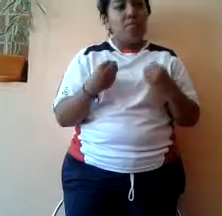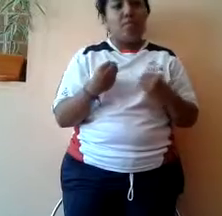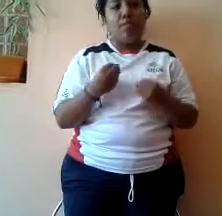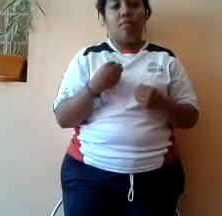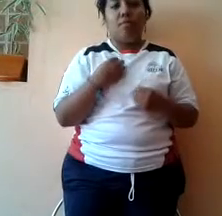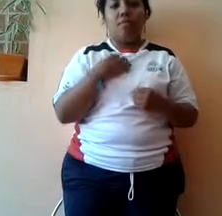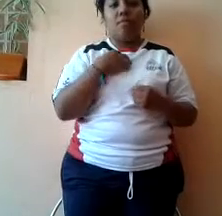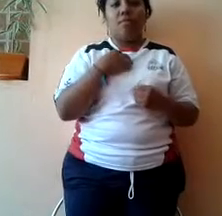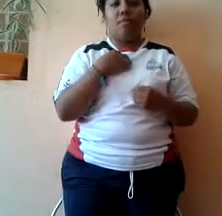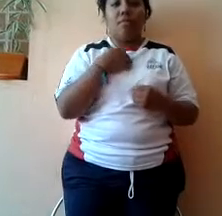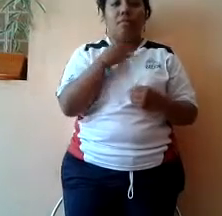Tal era su ofensión